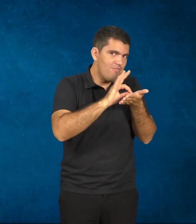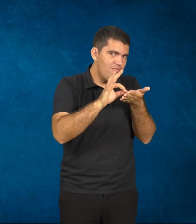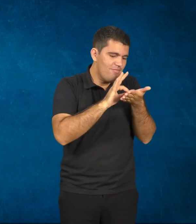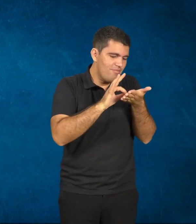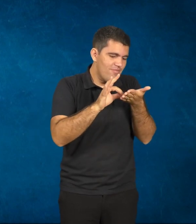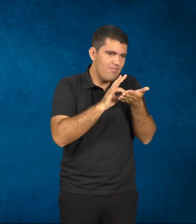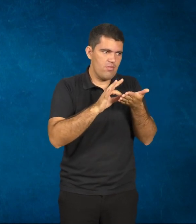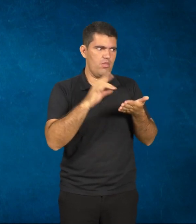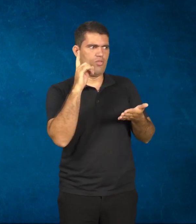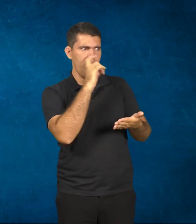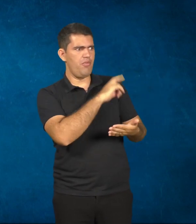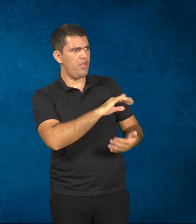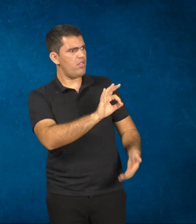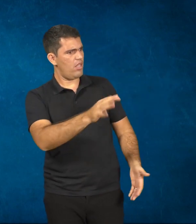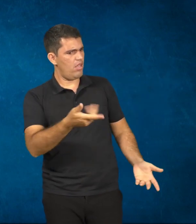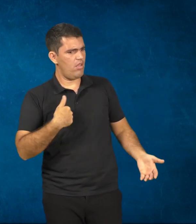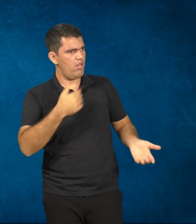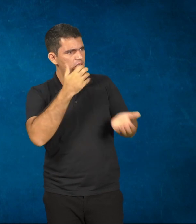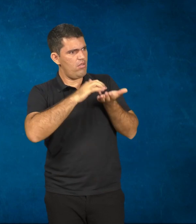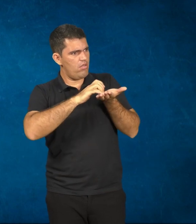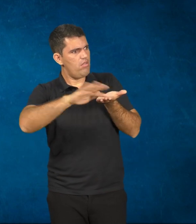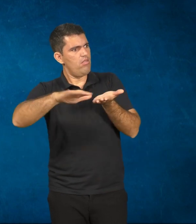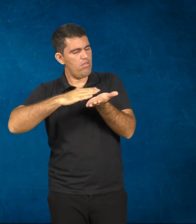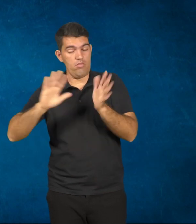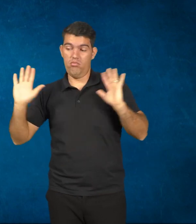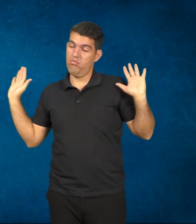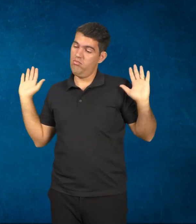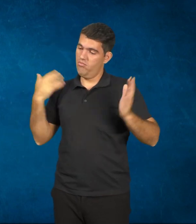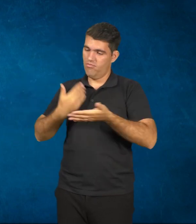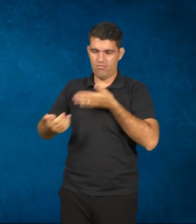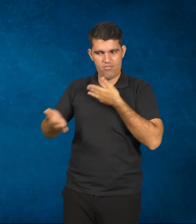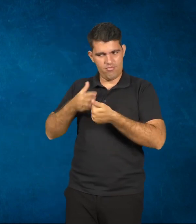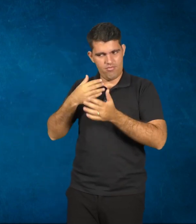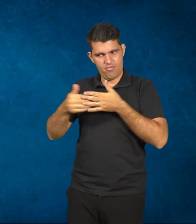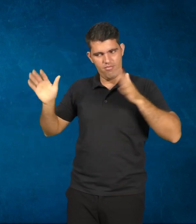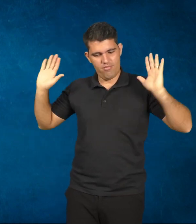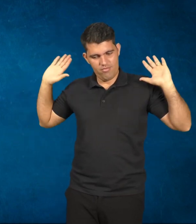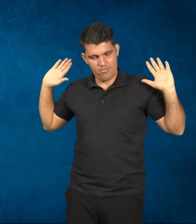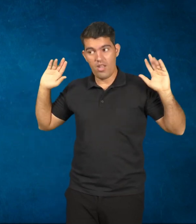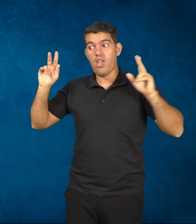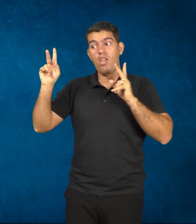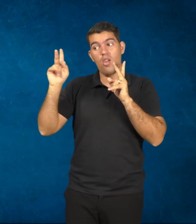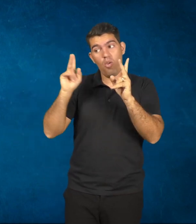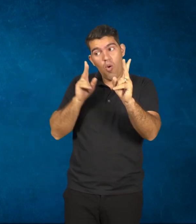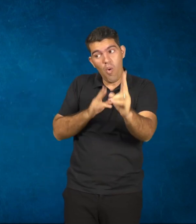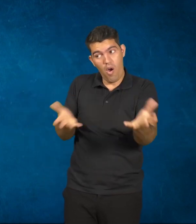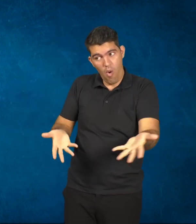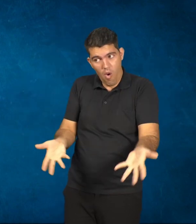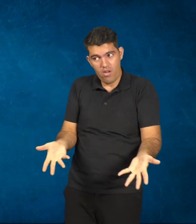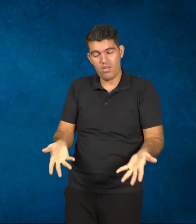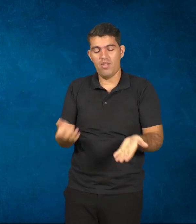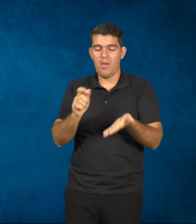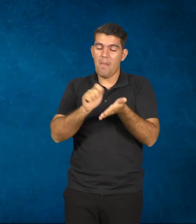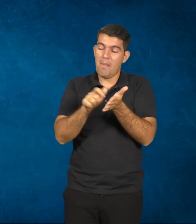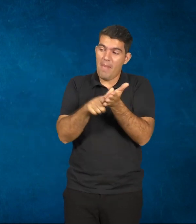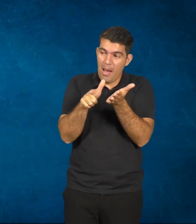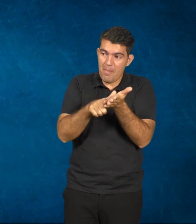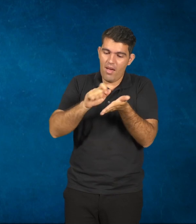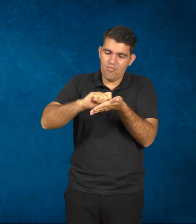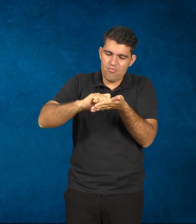mas era bem mais difícil, né, do que mandar uma mensagem. Seja como for, mas da mesma forma, mandava um papelzinho, um aviãozinho,